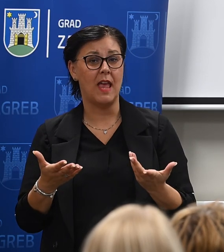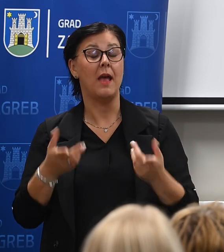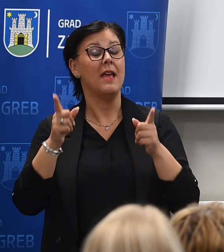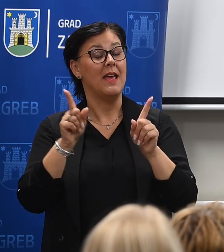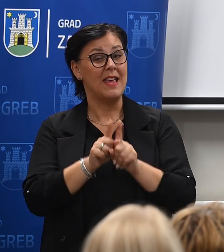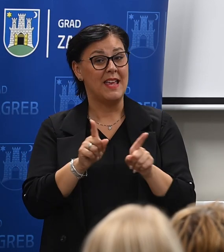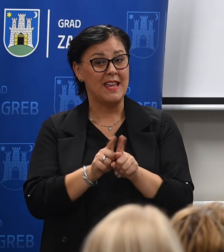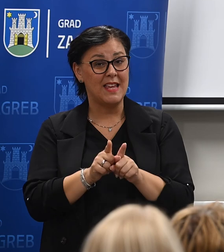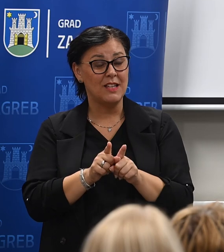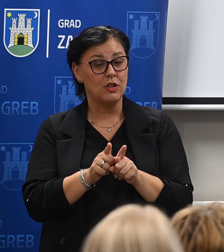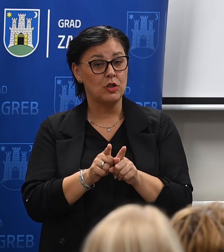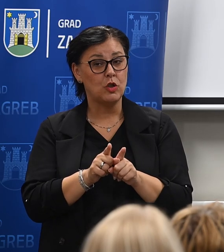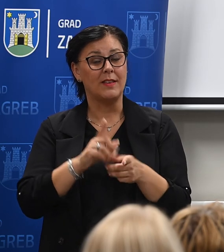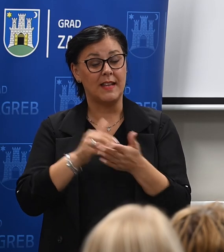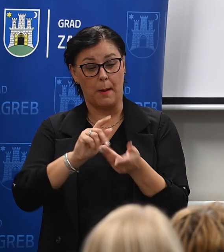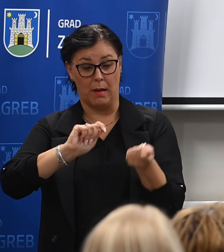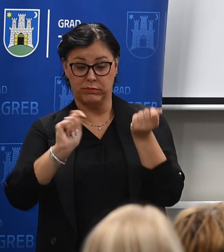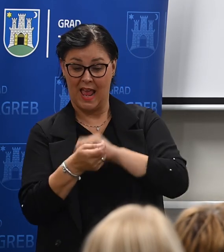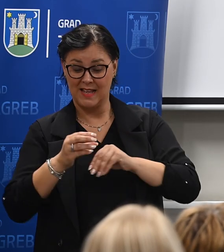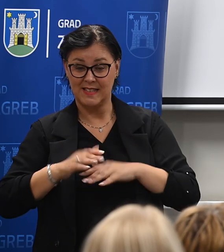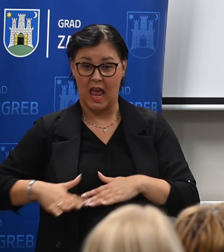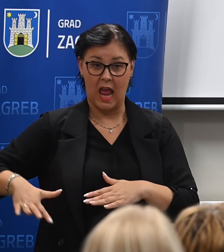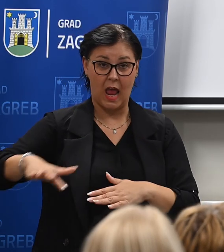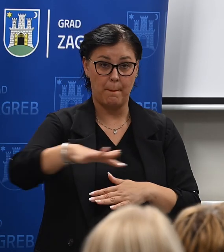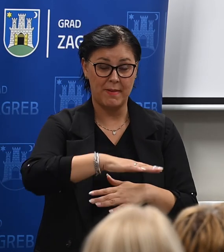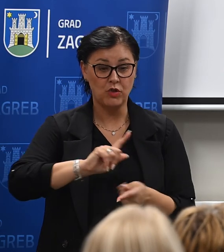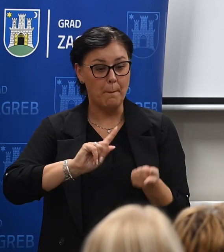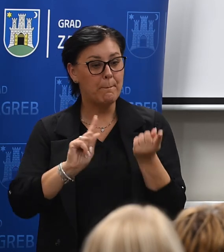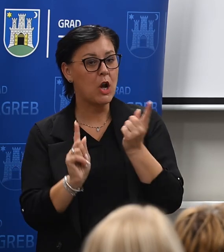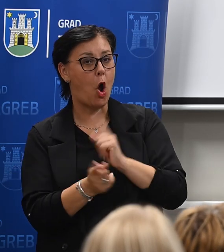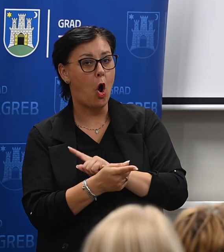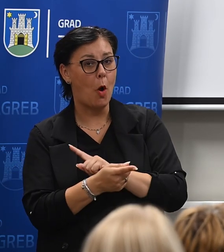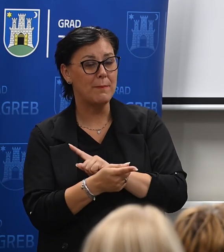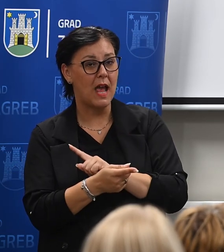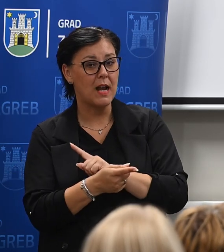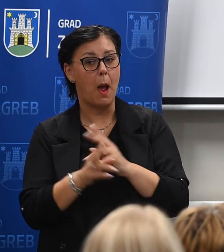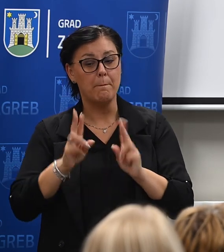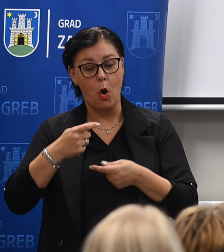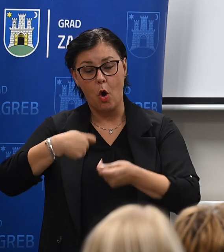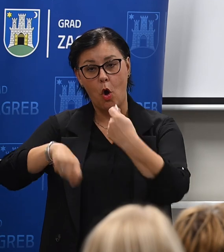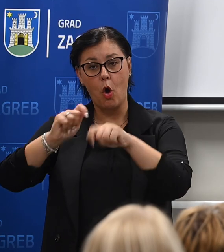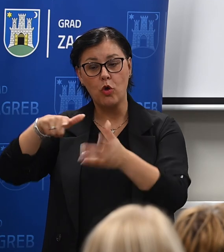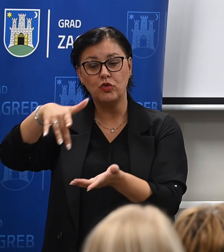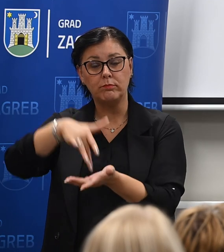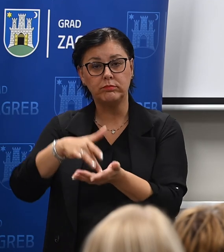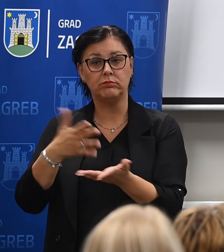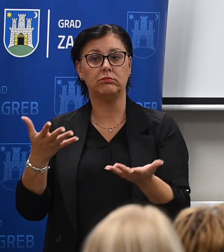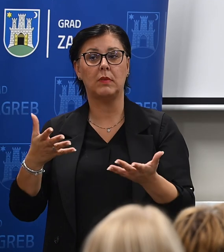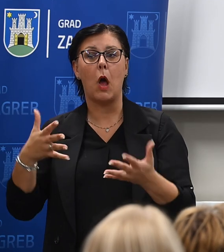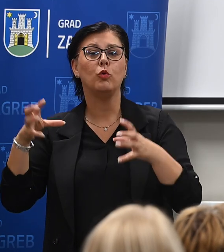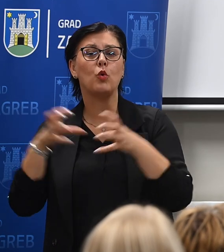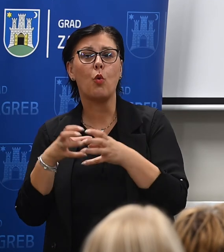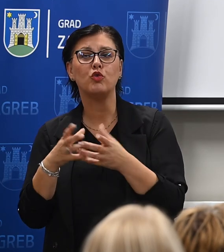druge strane da prenamijenimo zemljišta, da imamo uopće prostora gdje možemo graditi objekte društvene